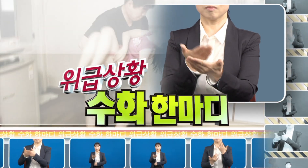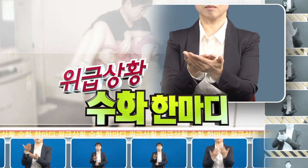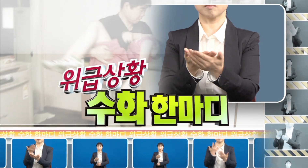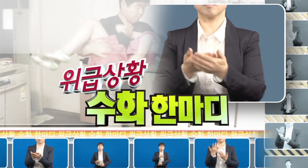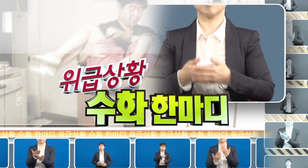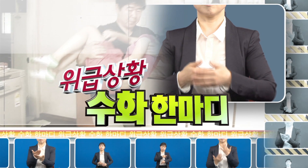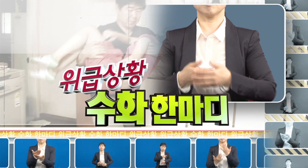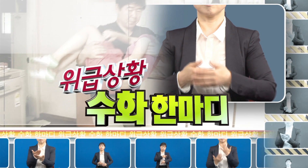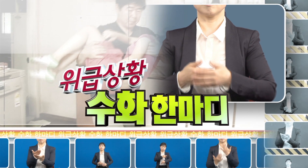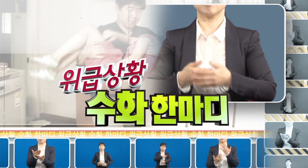전해 한글자막 by 한효정